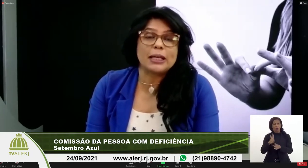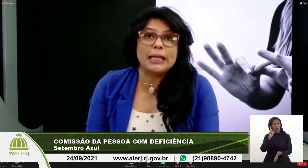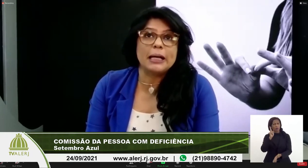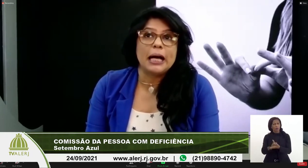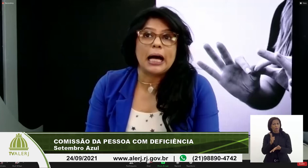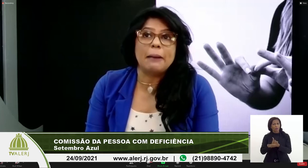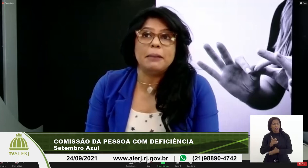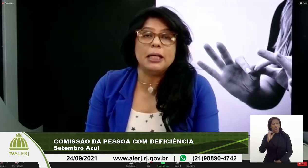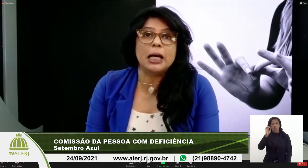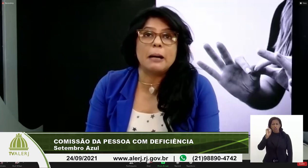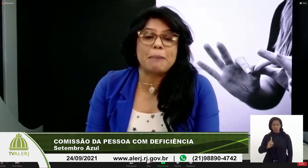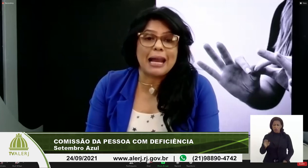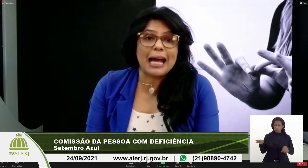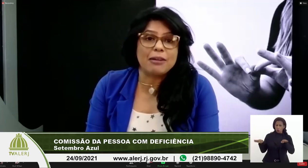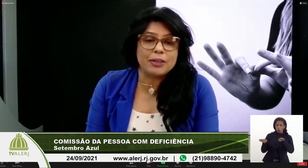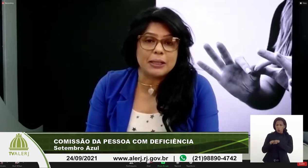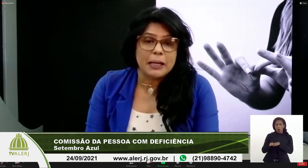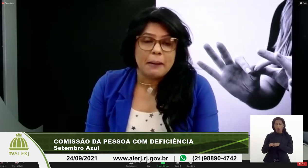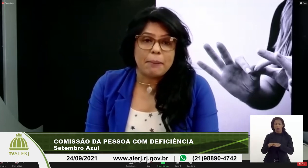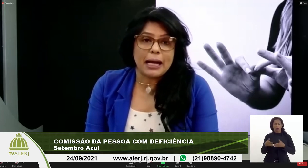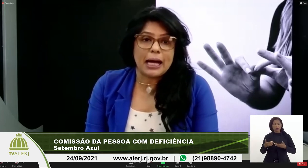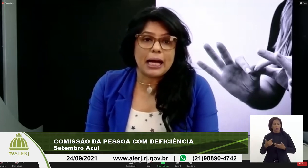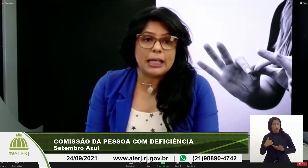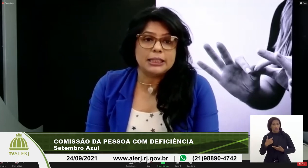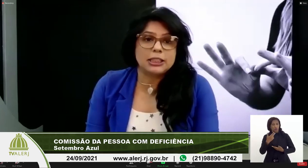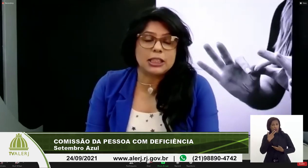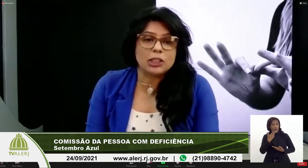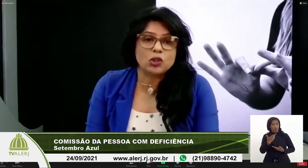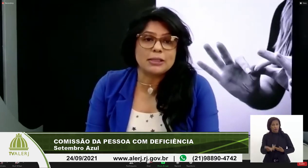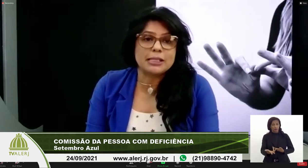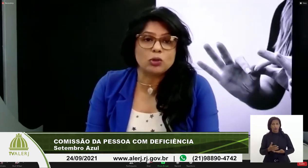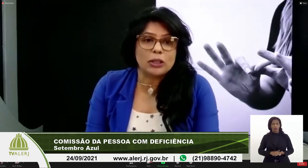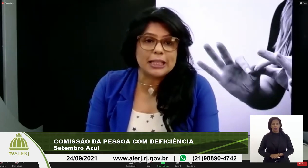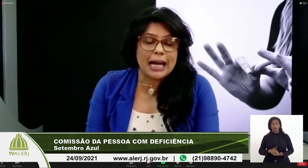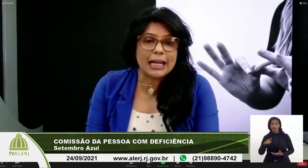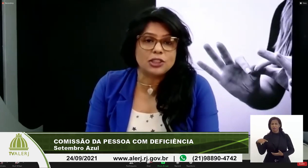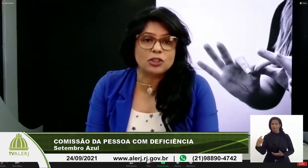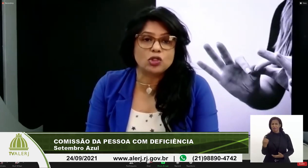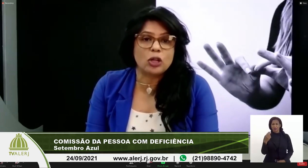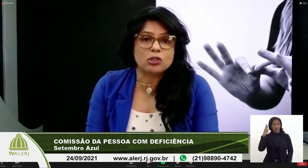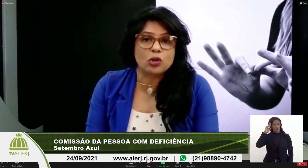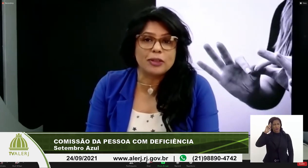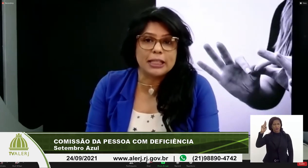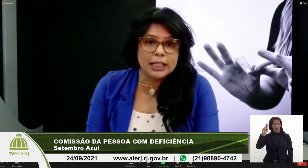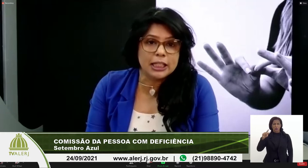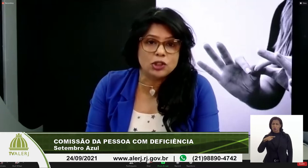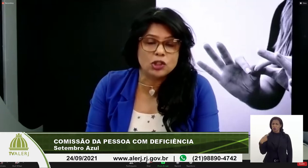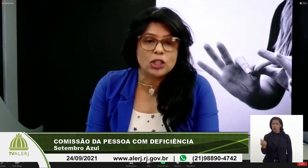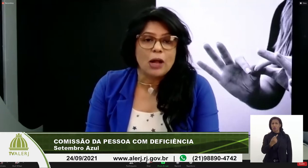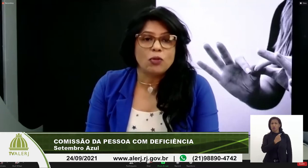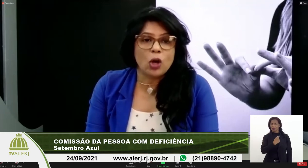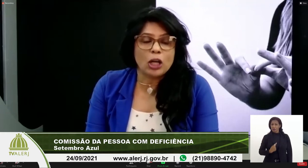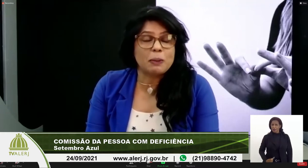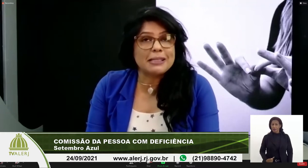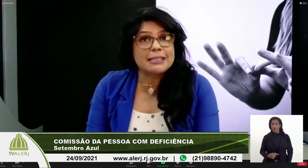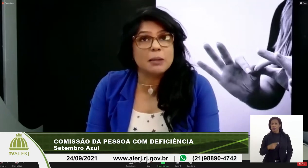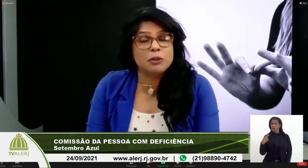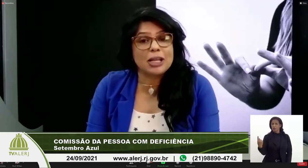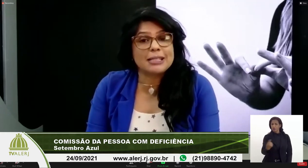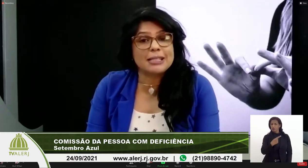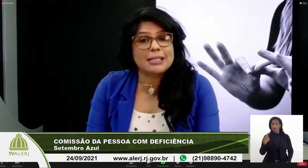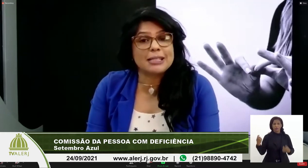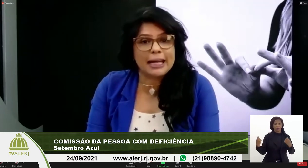deixo aqui a minha palavra para as nossas autoridades os nossos governantes nós